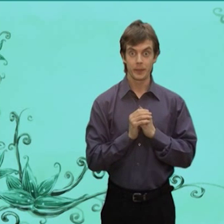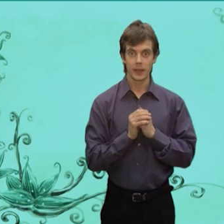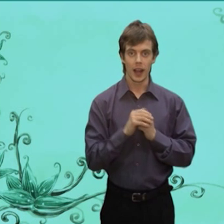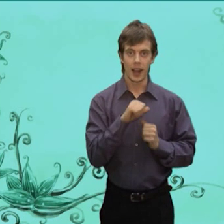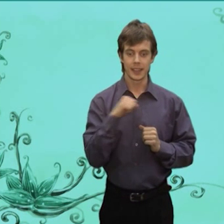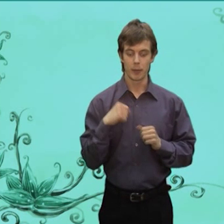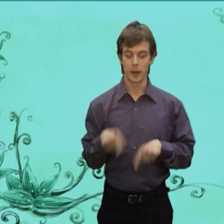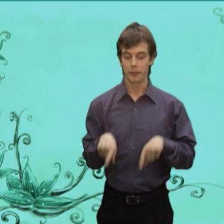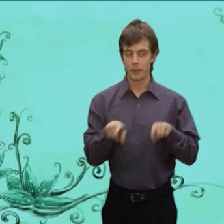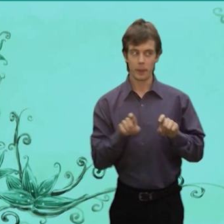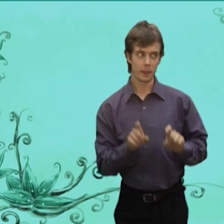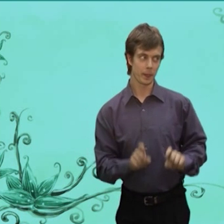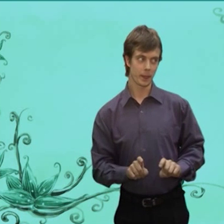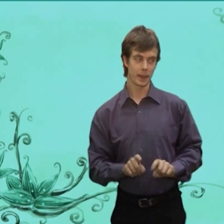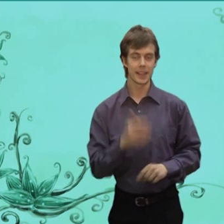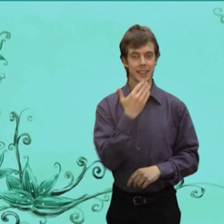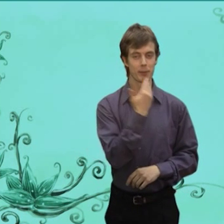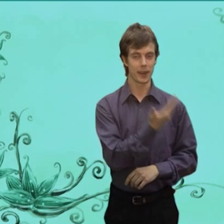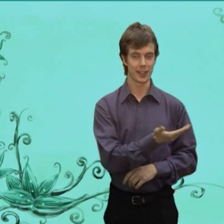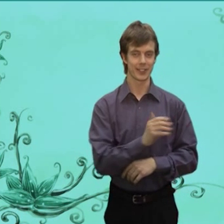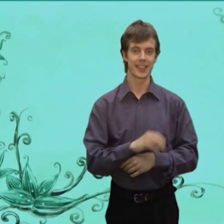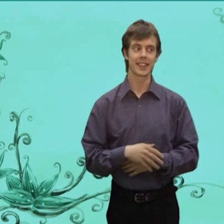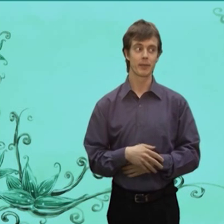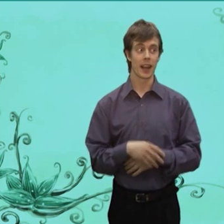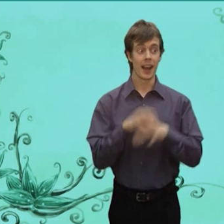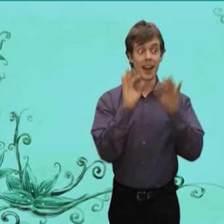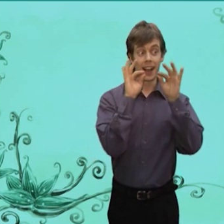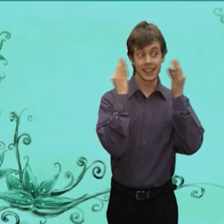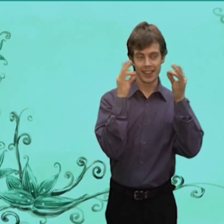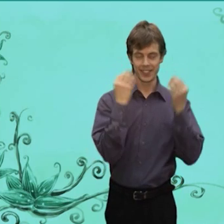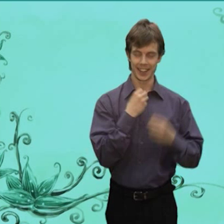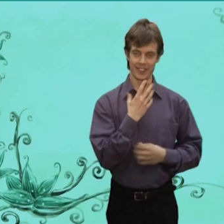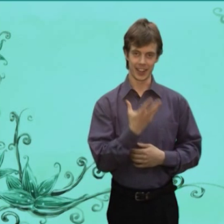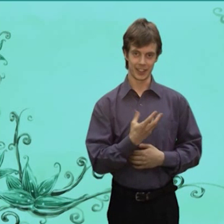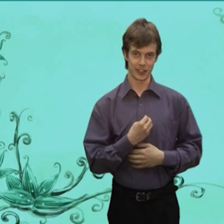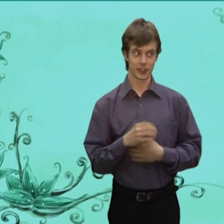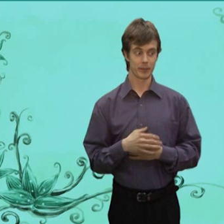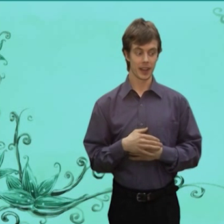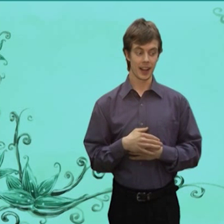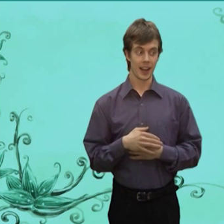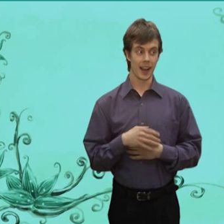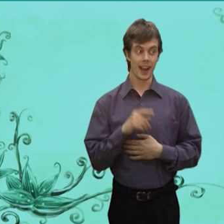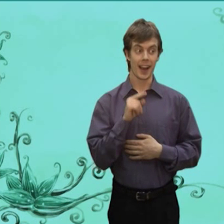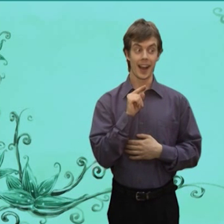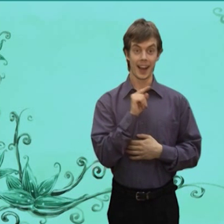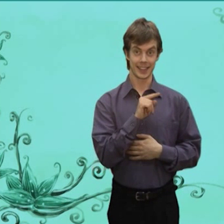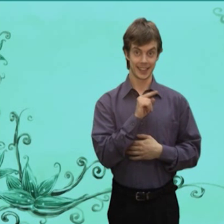А сама села И спрашивает Котофей Иваныч Ты